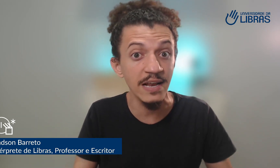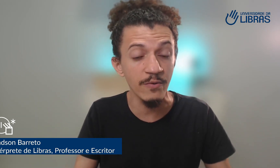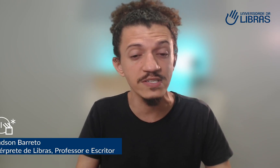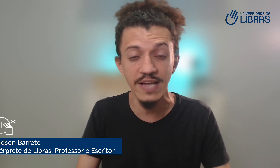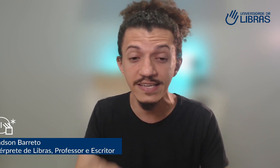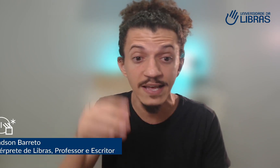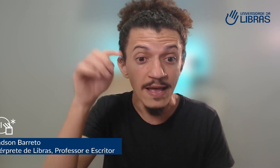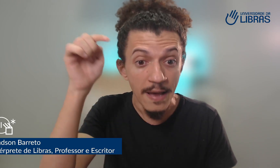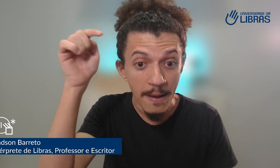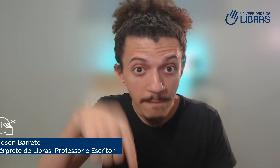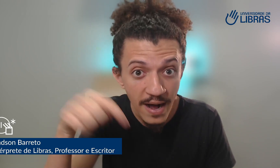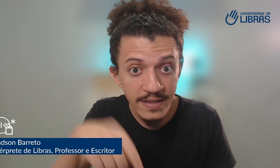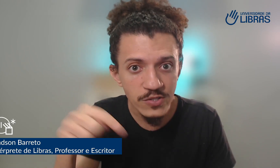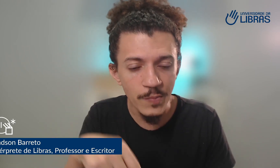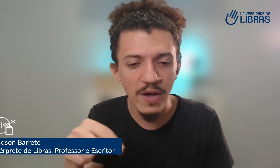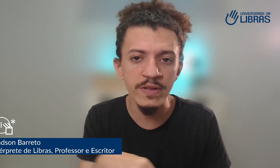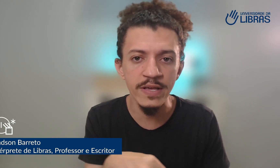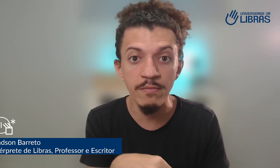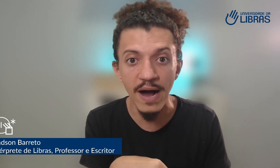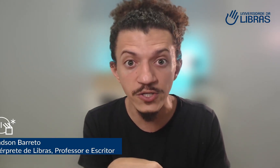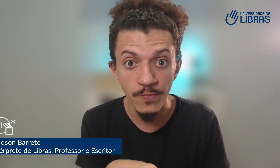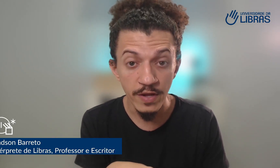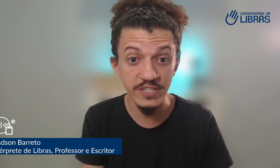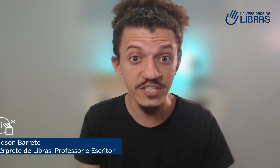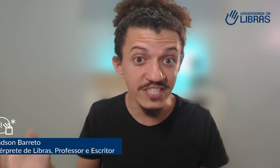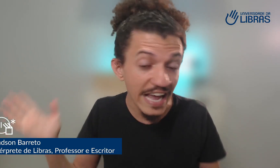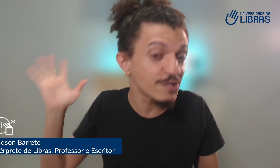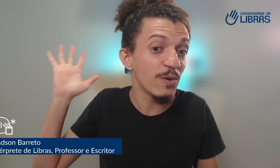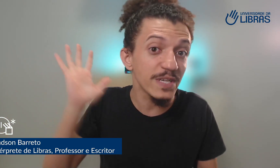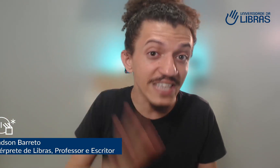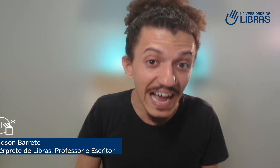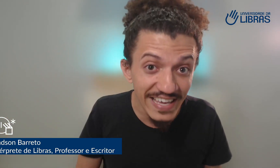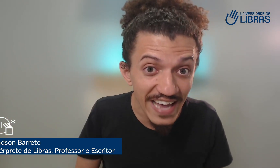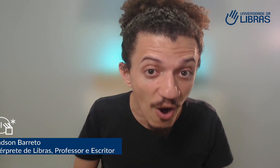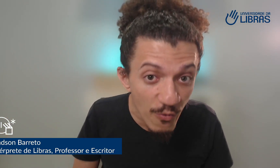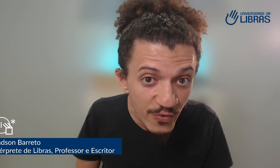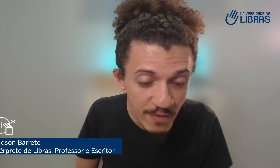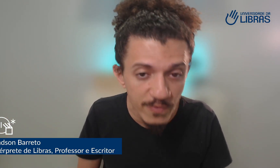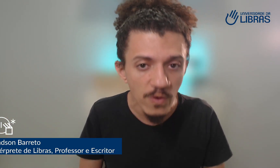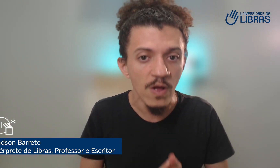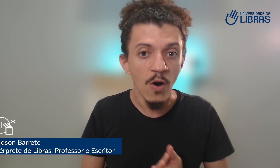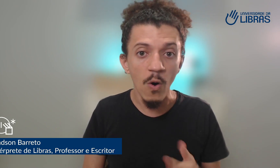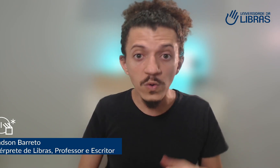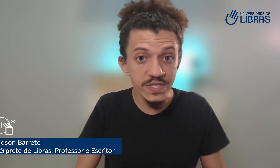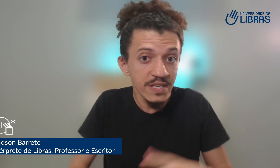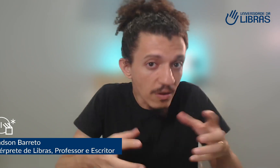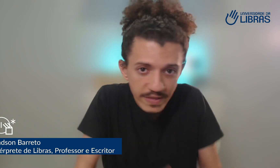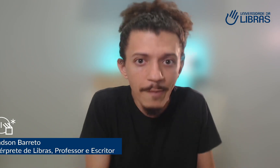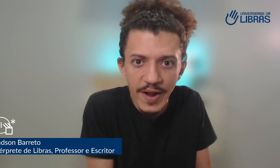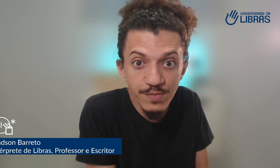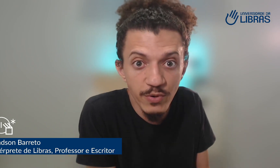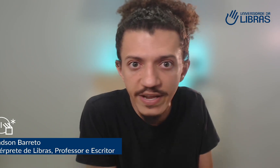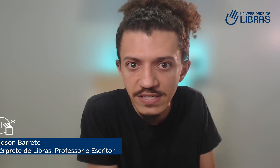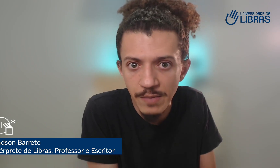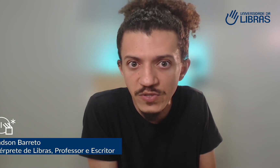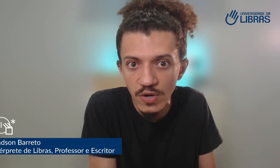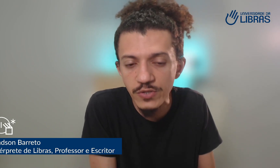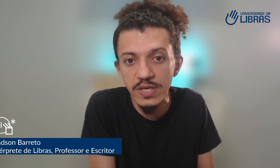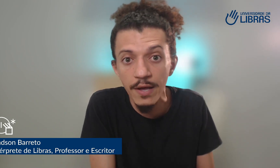da língua de sinais, manda sua pergunta aqui embaixo. Talvez a gente responda já aqui ao vivo. Ou se não der para responder nesse episódio aqui,